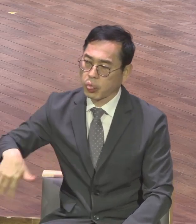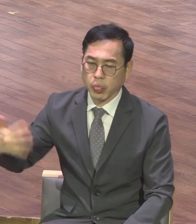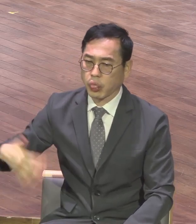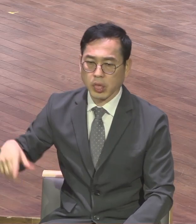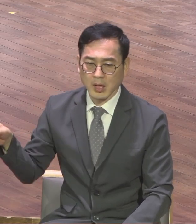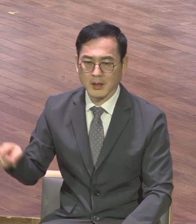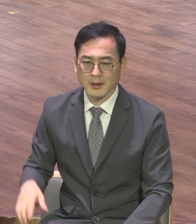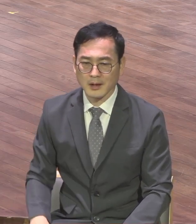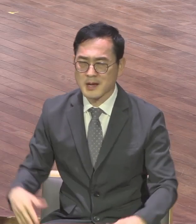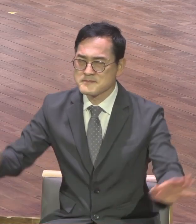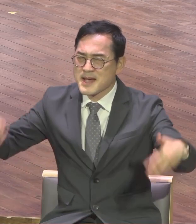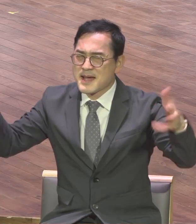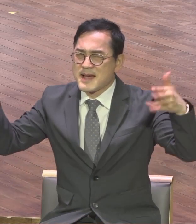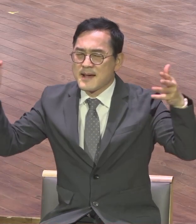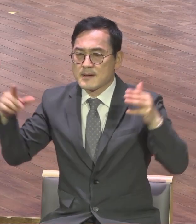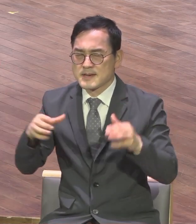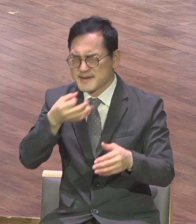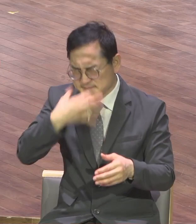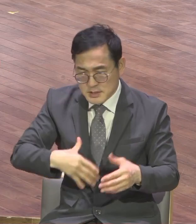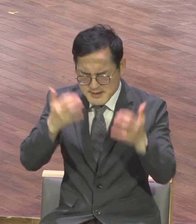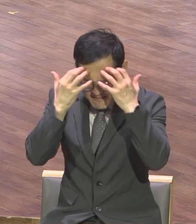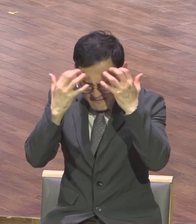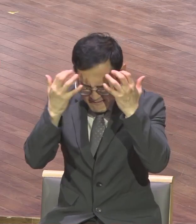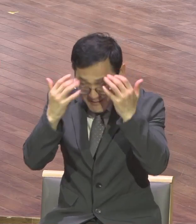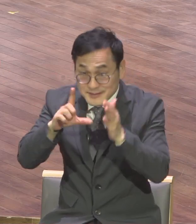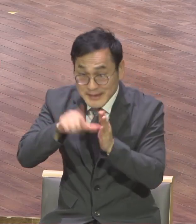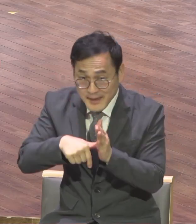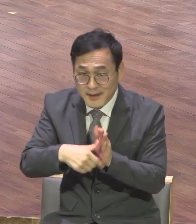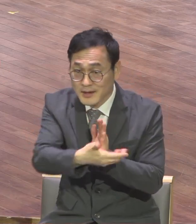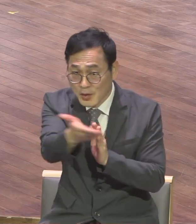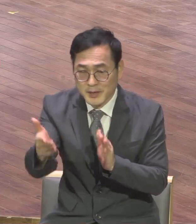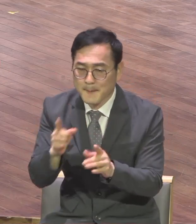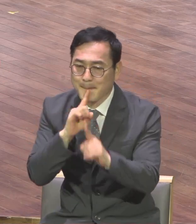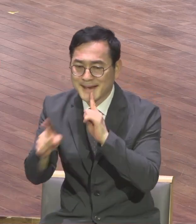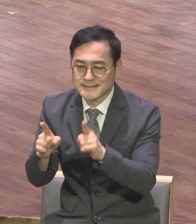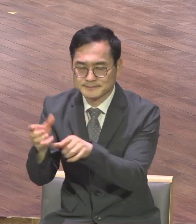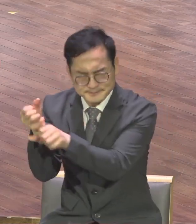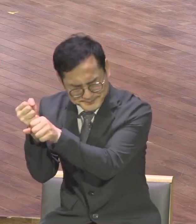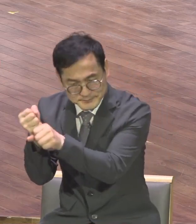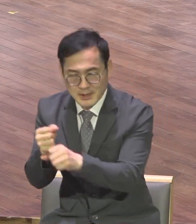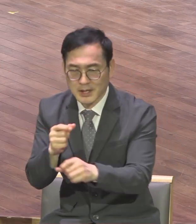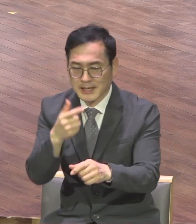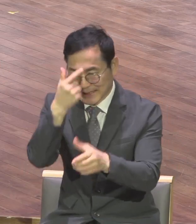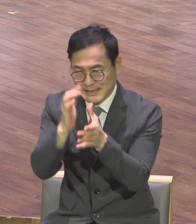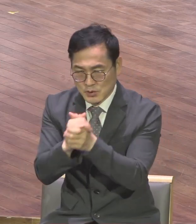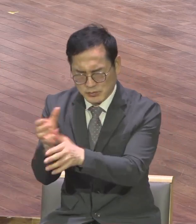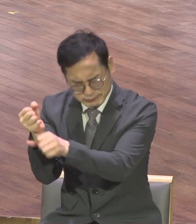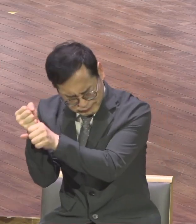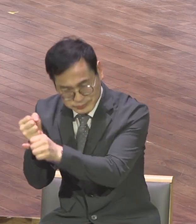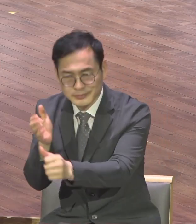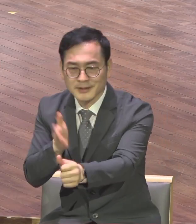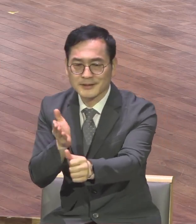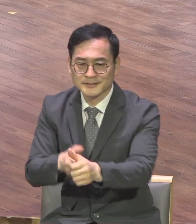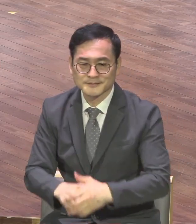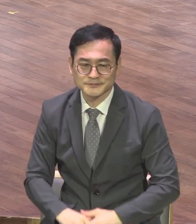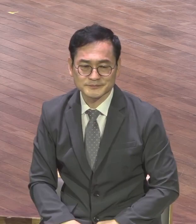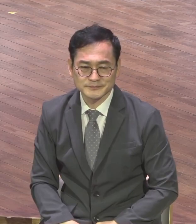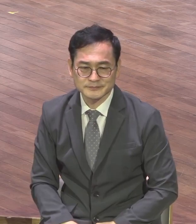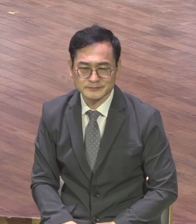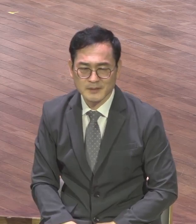기도의 줄 놓지 마시 바랍니다 유라굴로가 닥치게 되있어요 사람 살다 보면 믿음의 절대 망대를